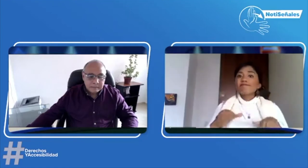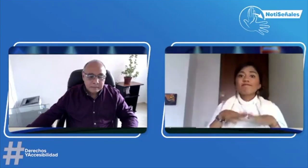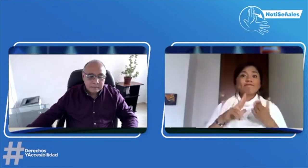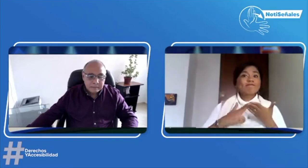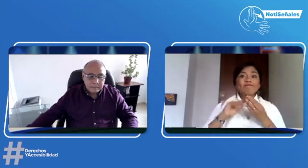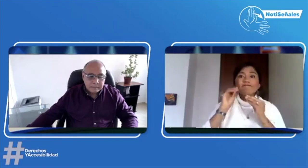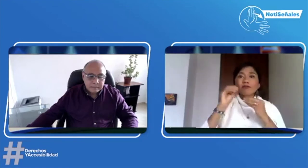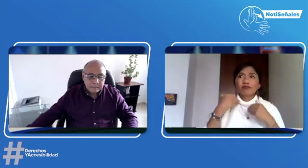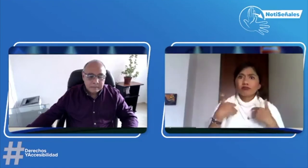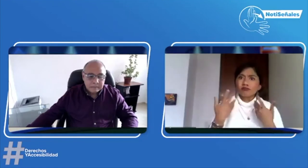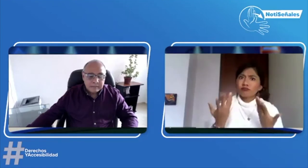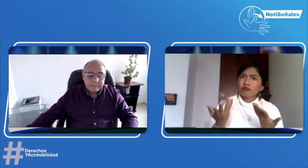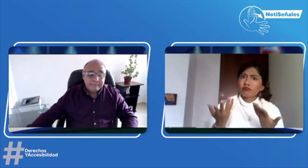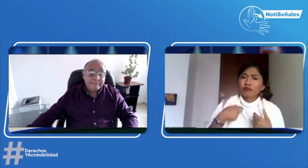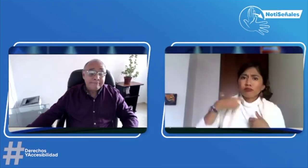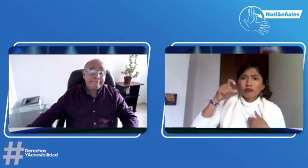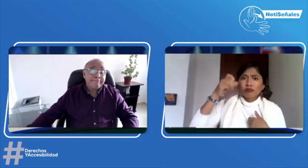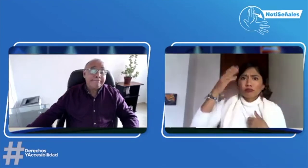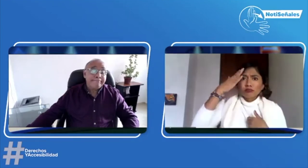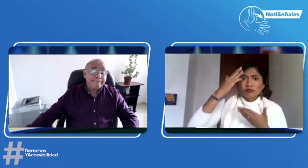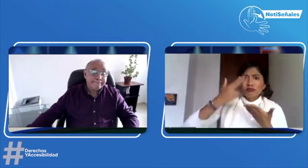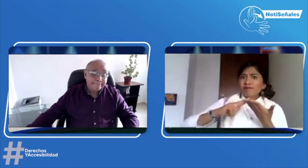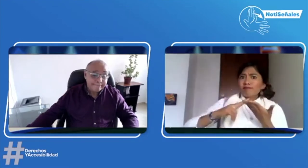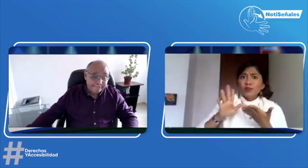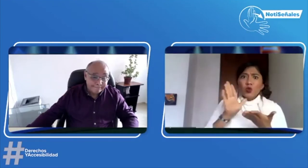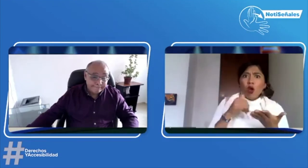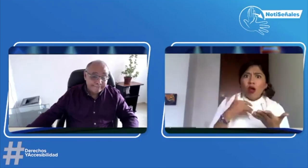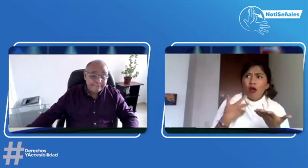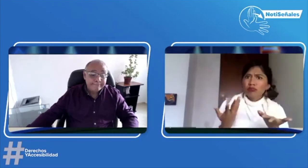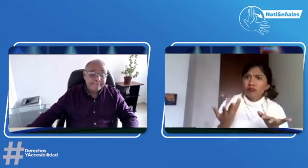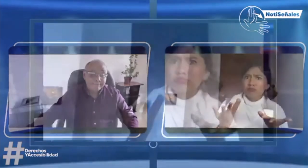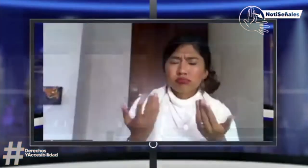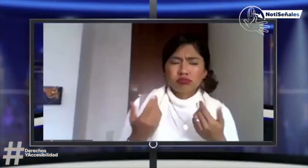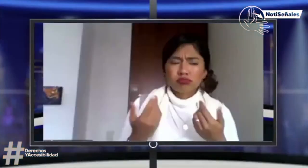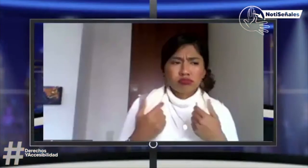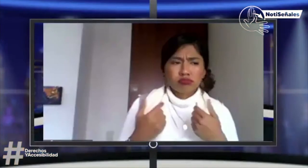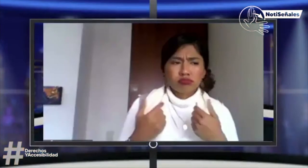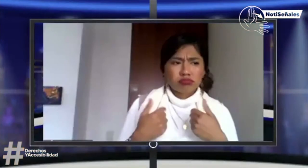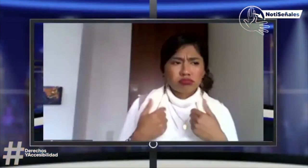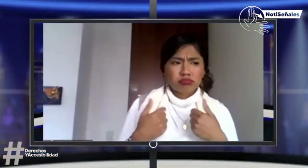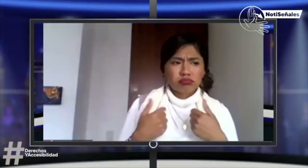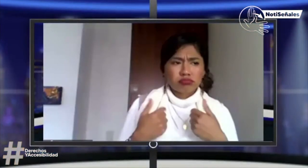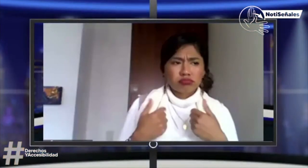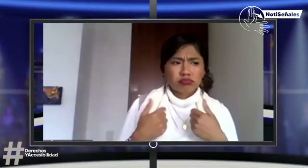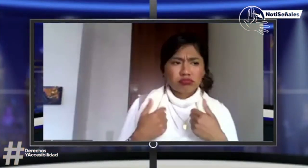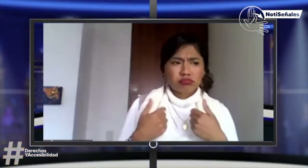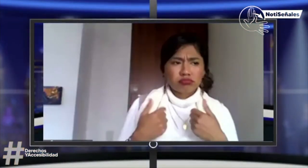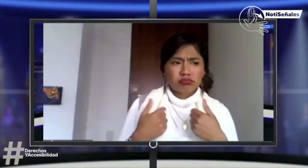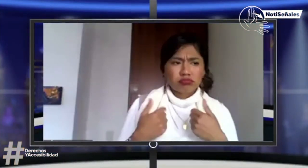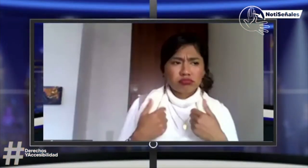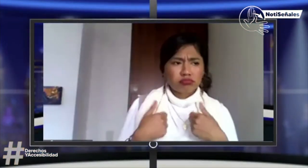Nos dijeron que no había, pues, intérprete. Y pues fue algo que nos extrañó mucho.